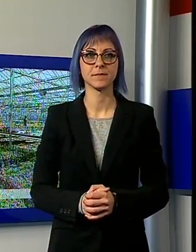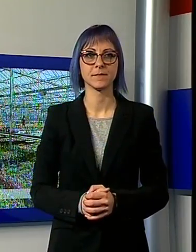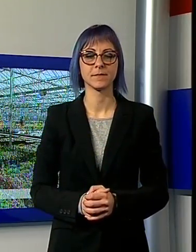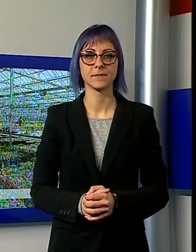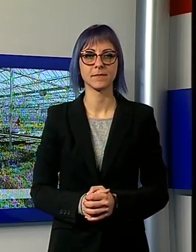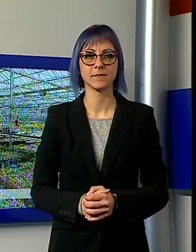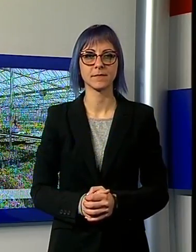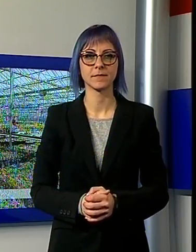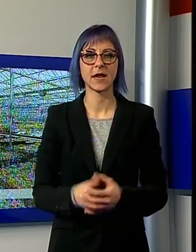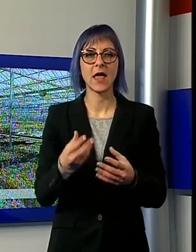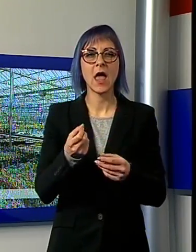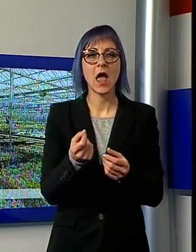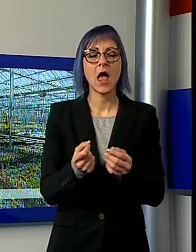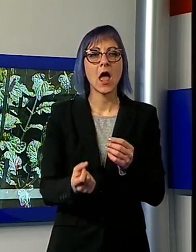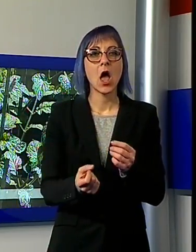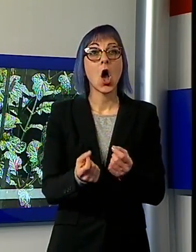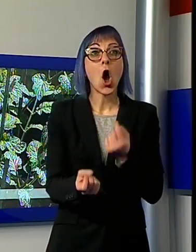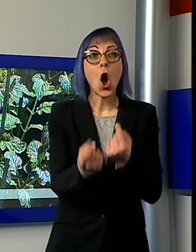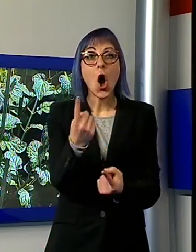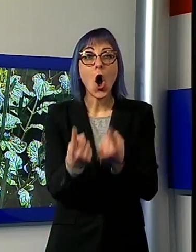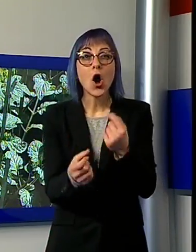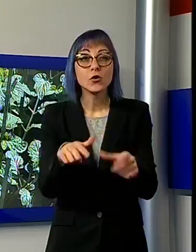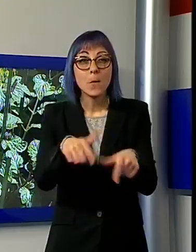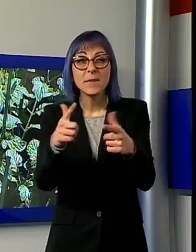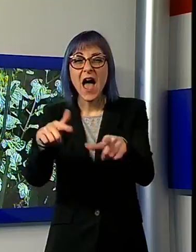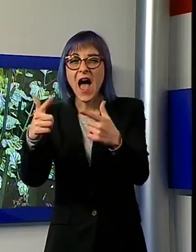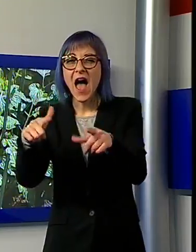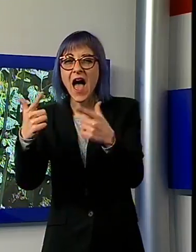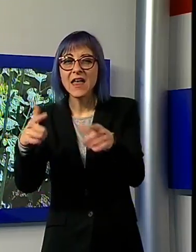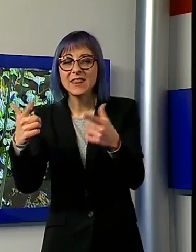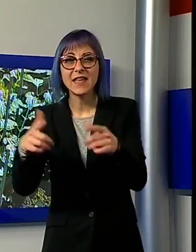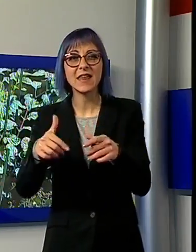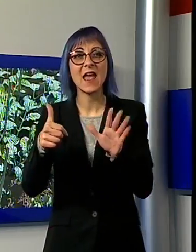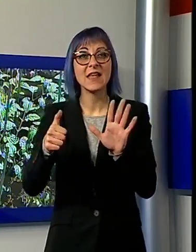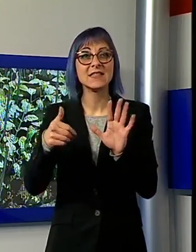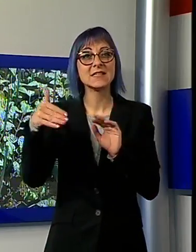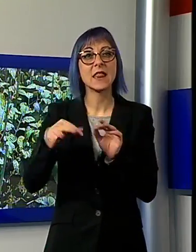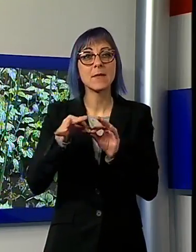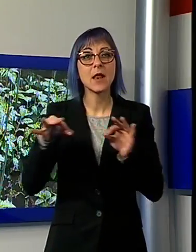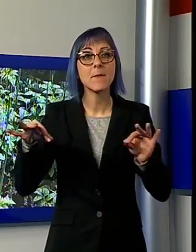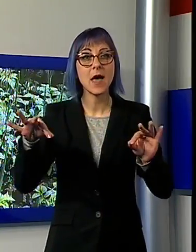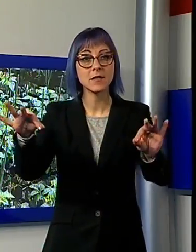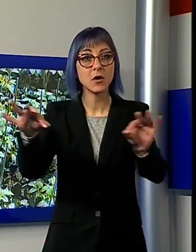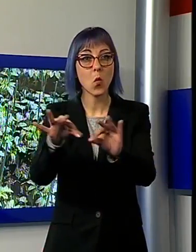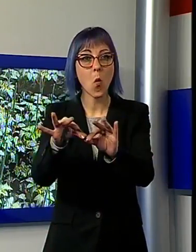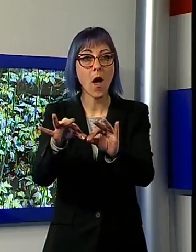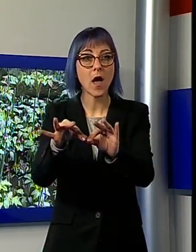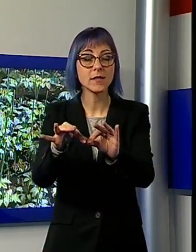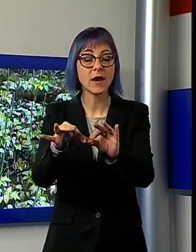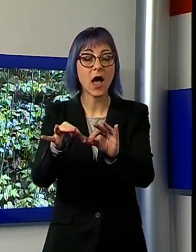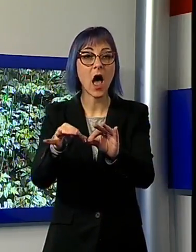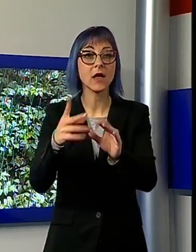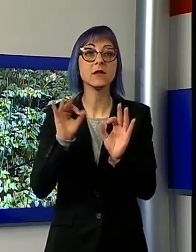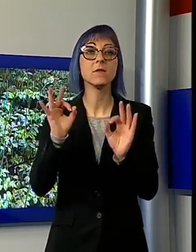e migliaia di piantine da orto distribuite su 60.000 metri quadrati. Questa domenica all'orto fruttifero di